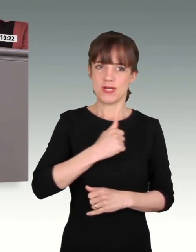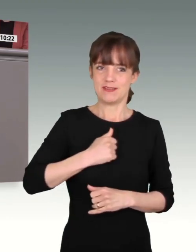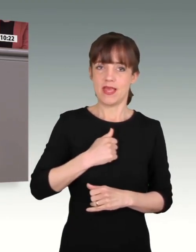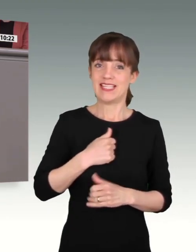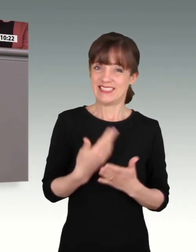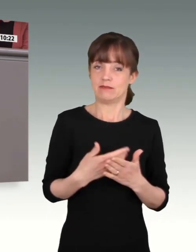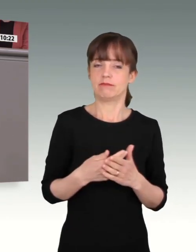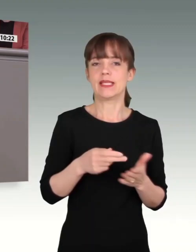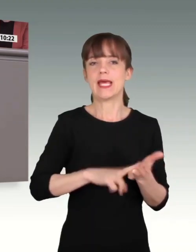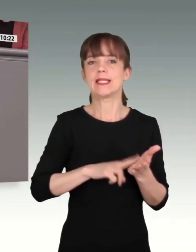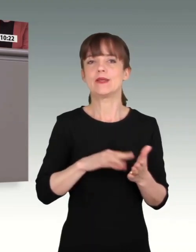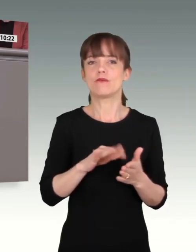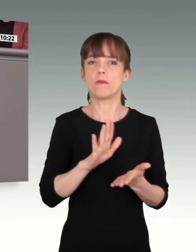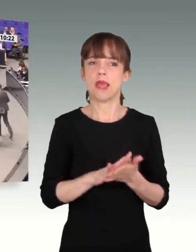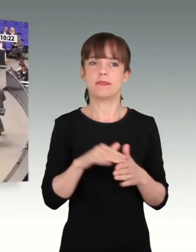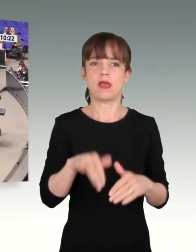glaubwürdig bereitstellt. Vielen Dank.